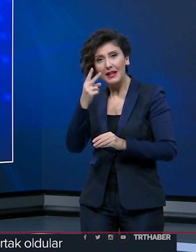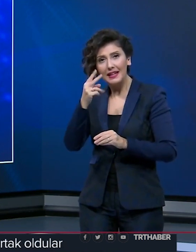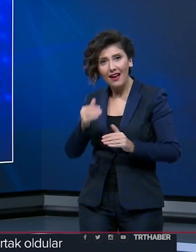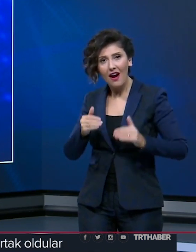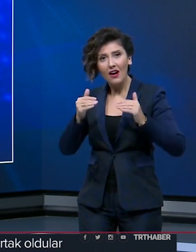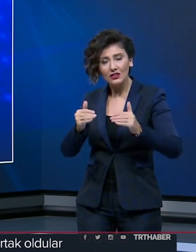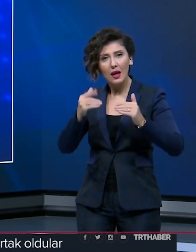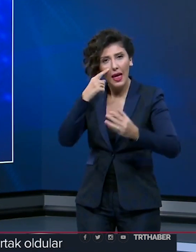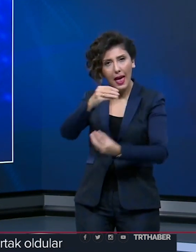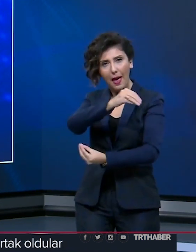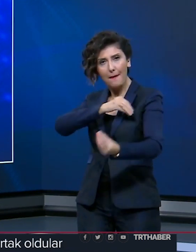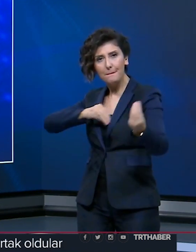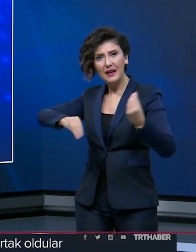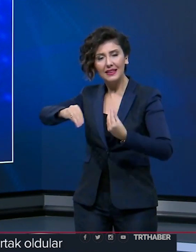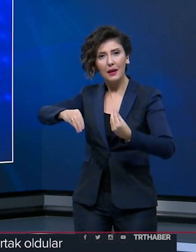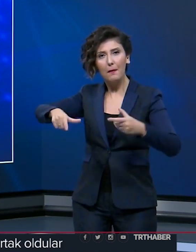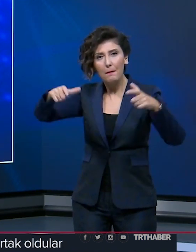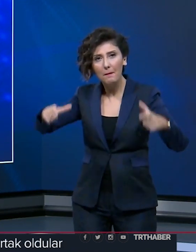aşamalı empati parkuru kuruldu.